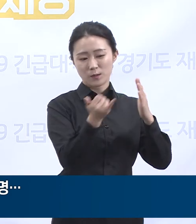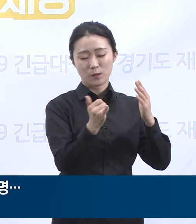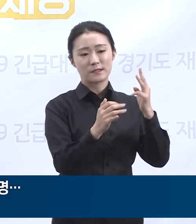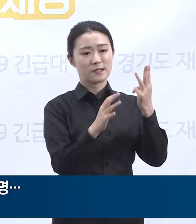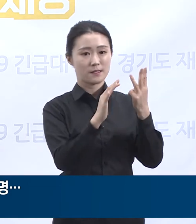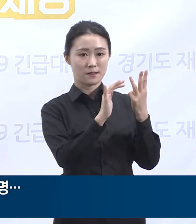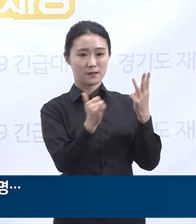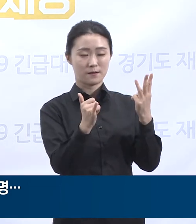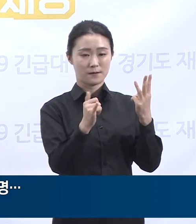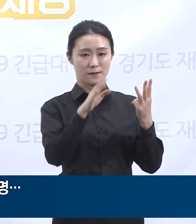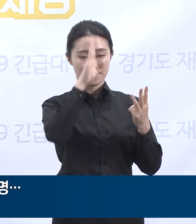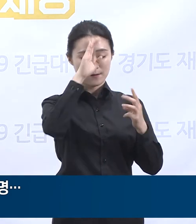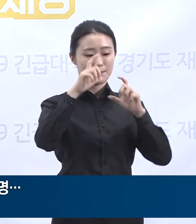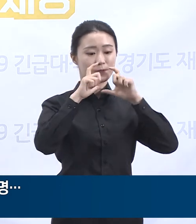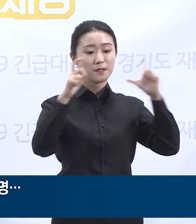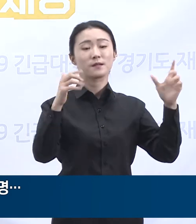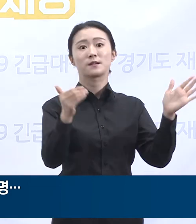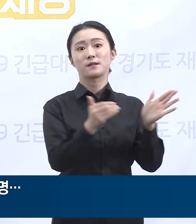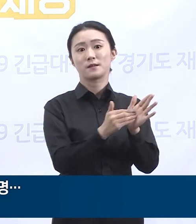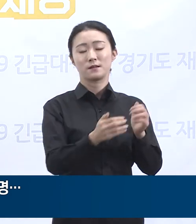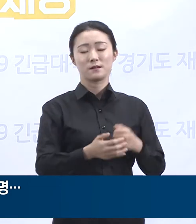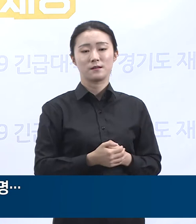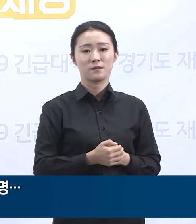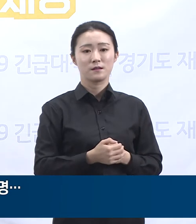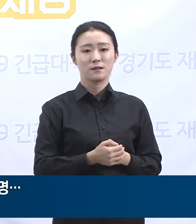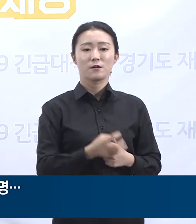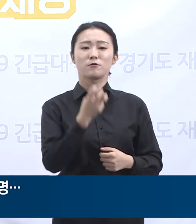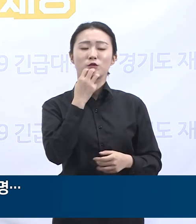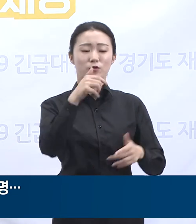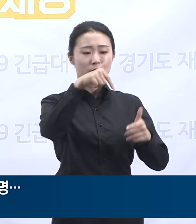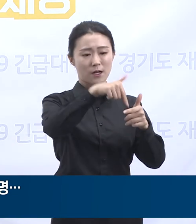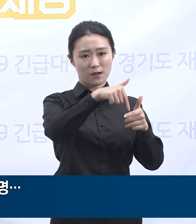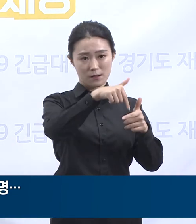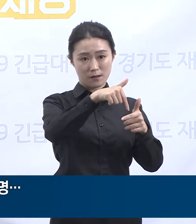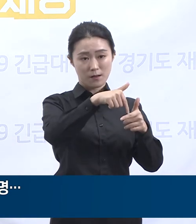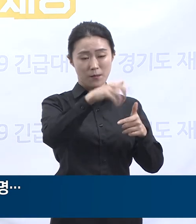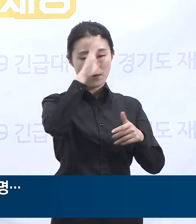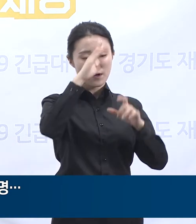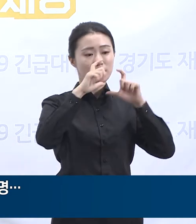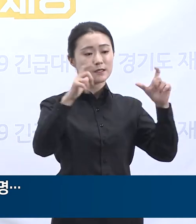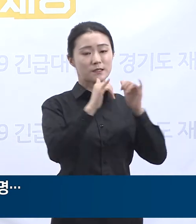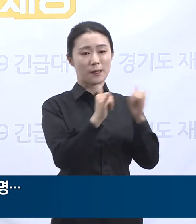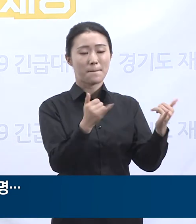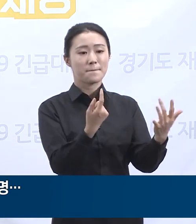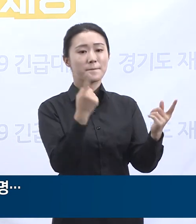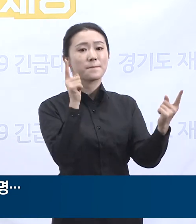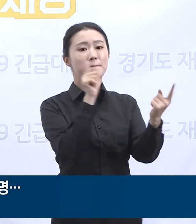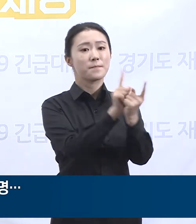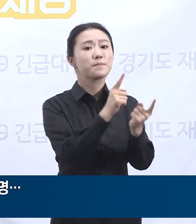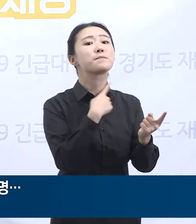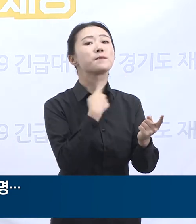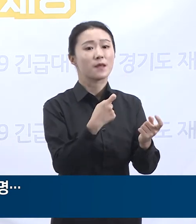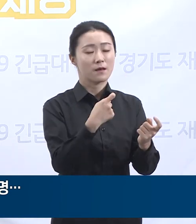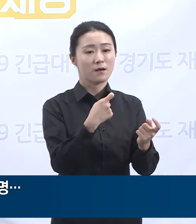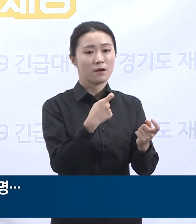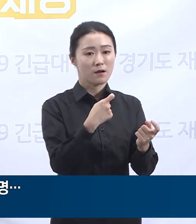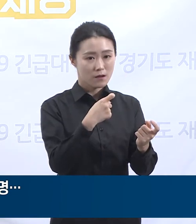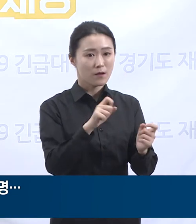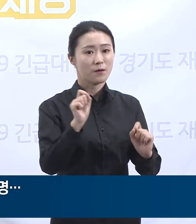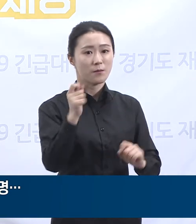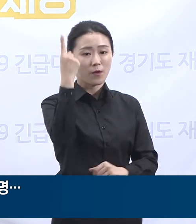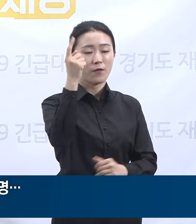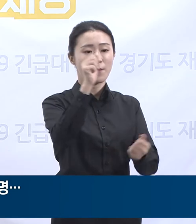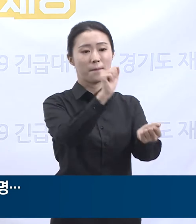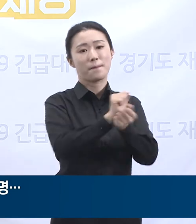서울 강남구 확진자와 접촉 후 감염된 것으로 현재 추정 중입니다. 모두 지역세에 발생 15명의